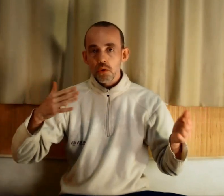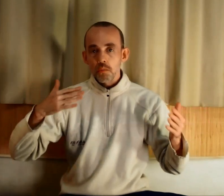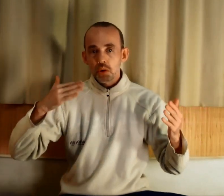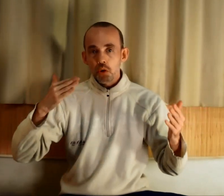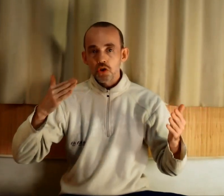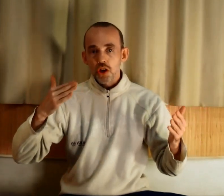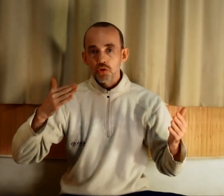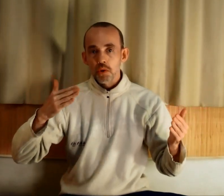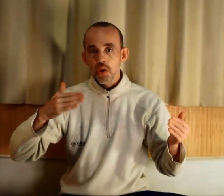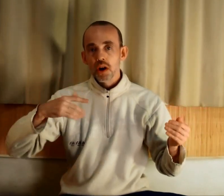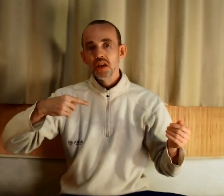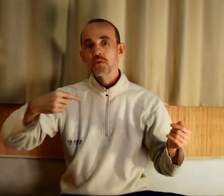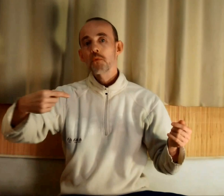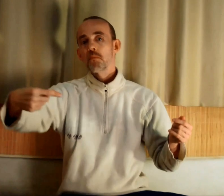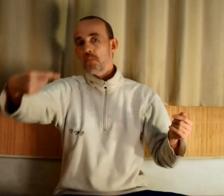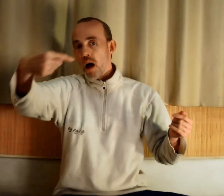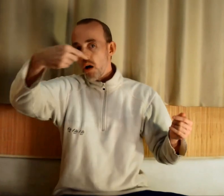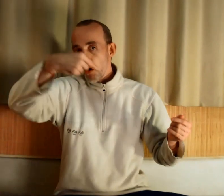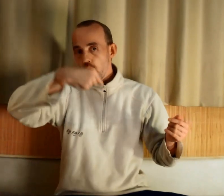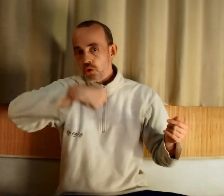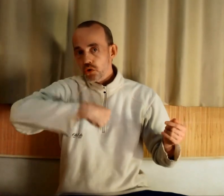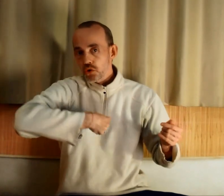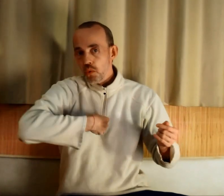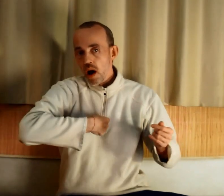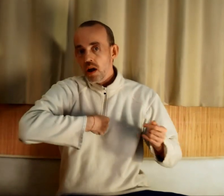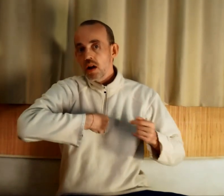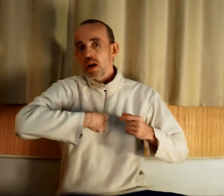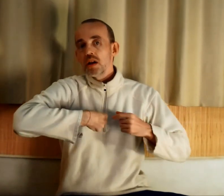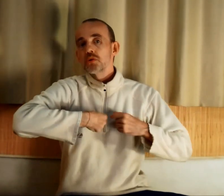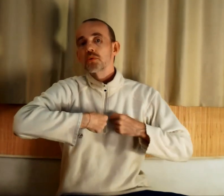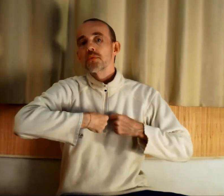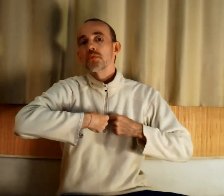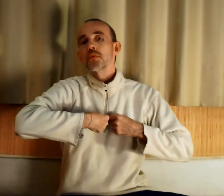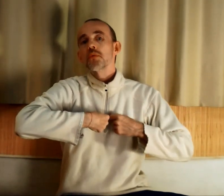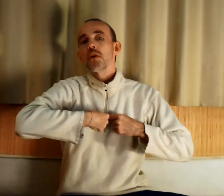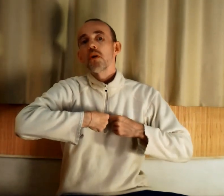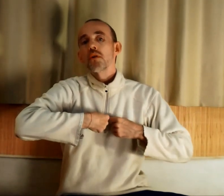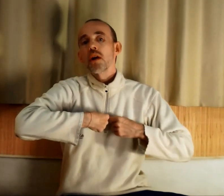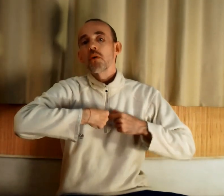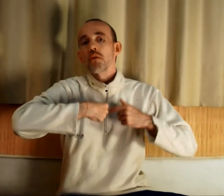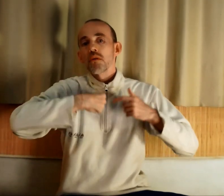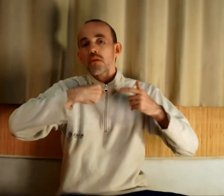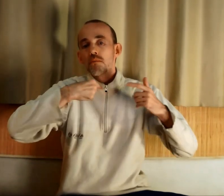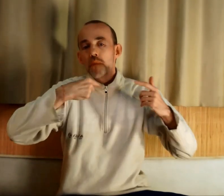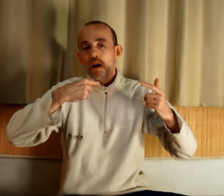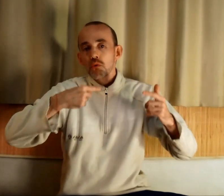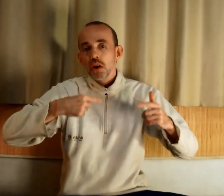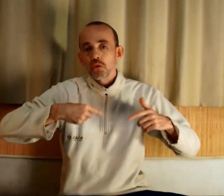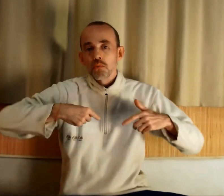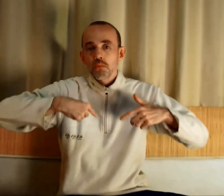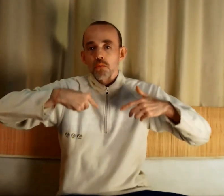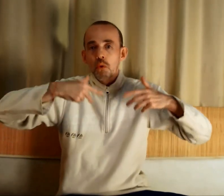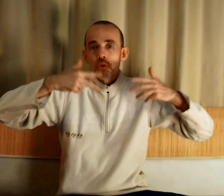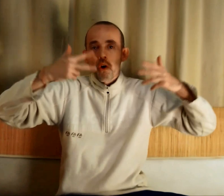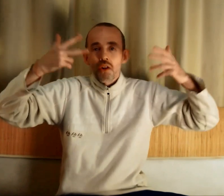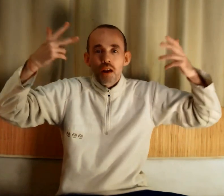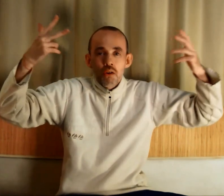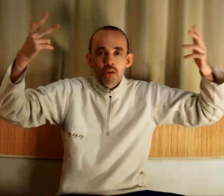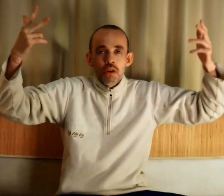recherche du bonheur, ils ne se font pas en soi, ils se font en allant parcourir du monde, en allant